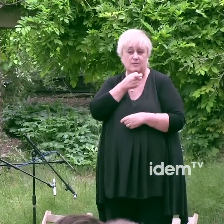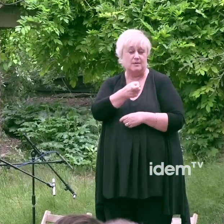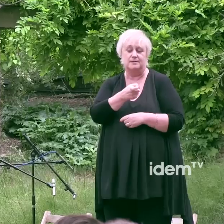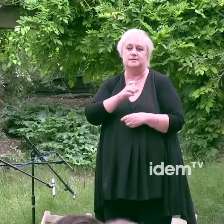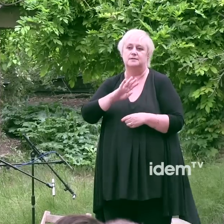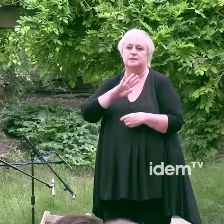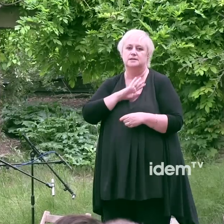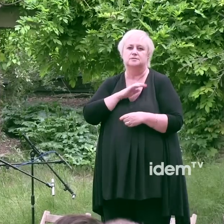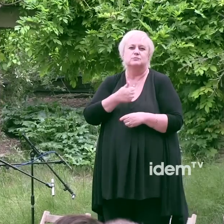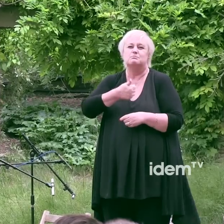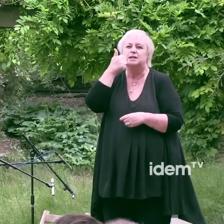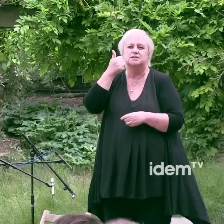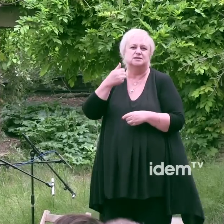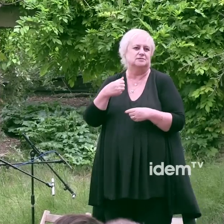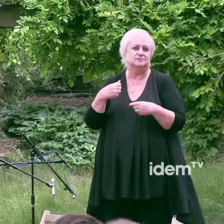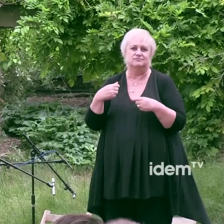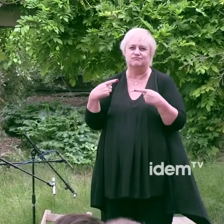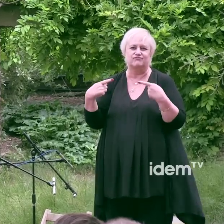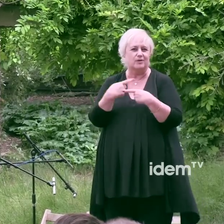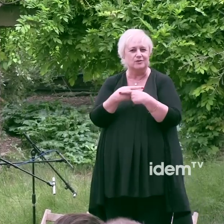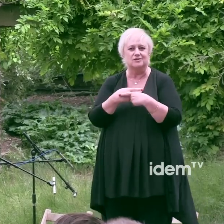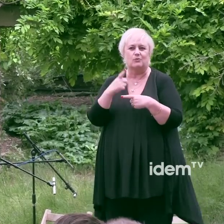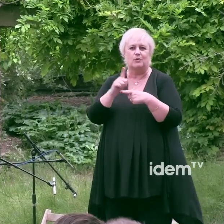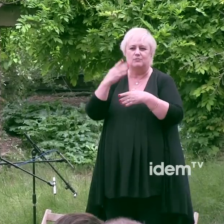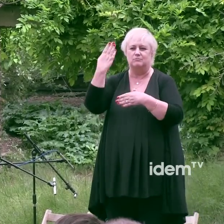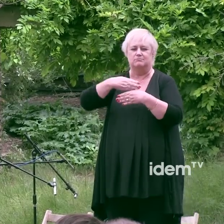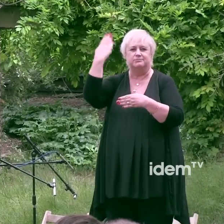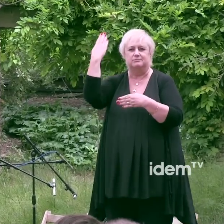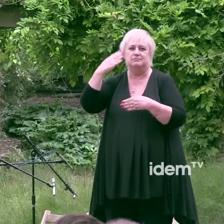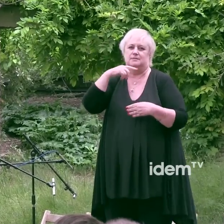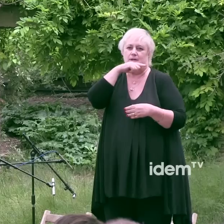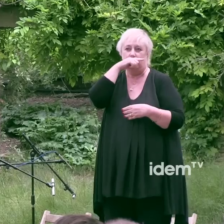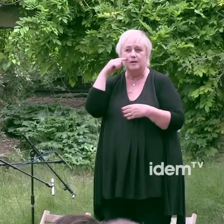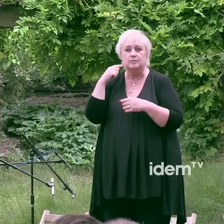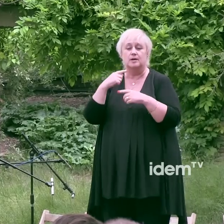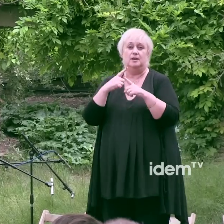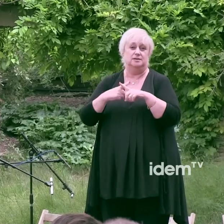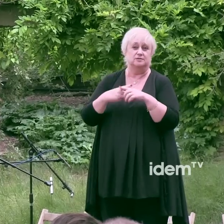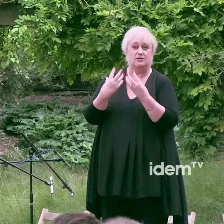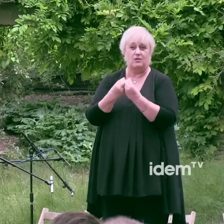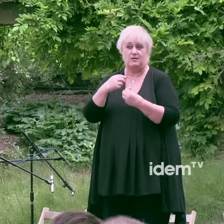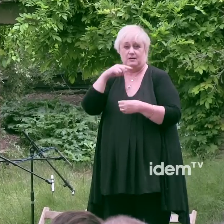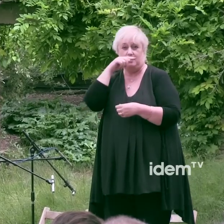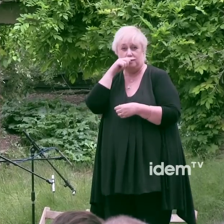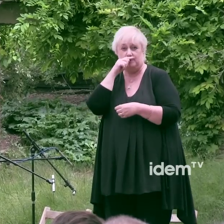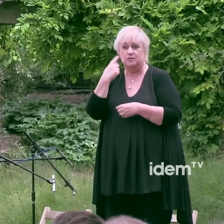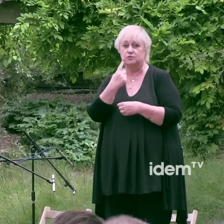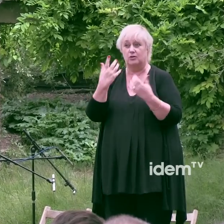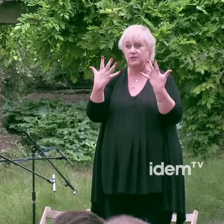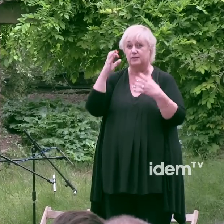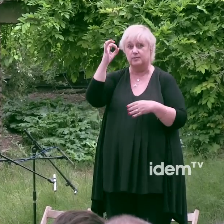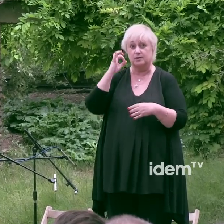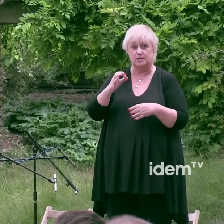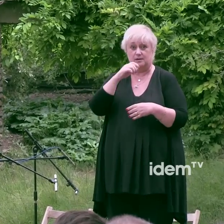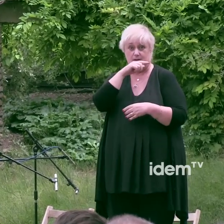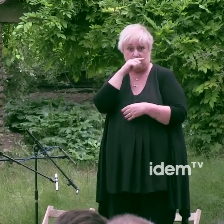obstacle en la prevenció del VIH. D'acord amb les dades del Fòrum Global d'Homes que Tenen Sexe Amb Homes i VIH, només un 10% dels homes